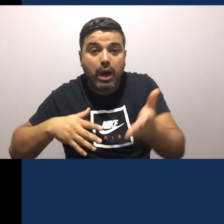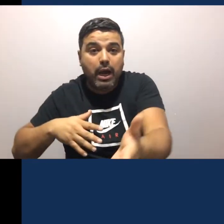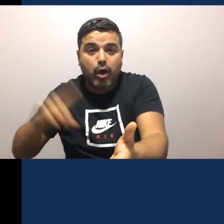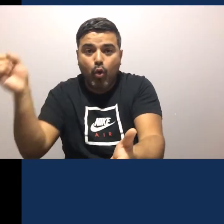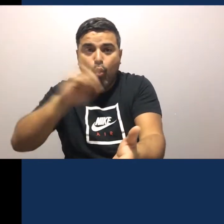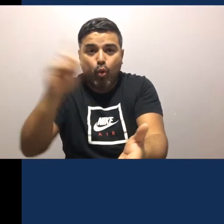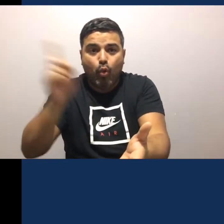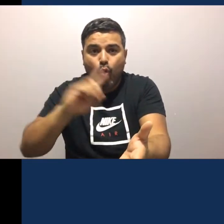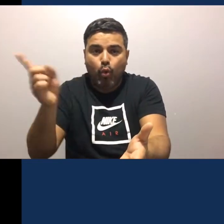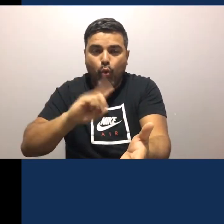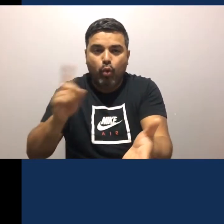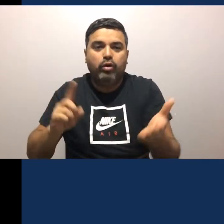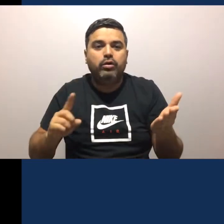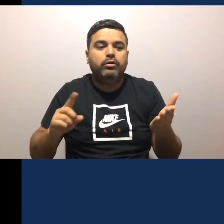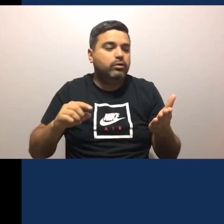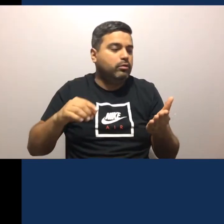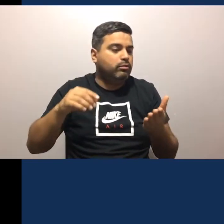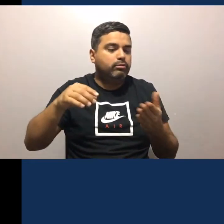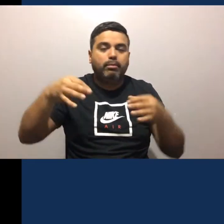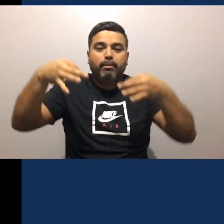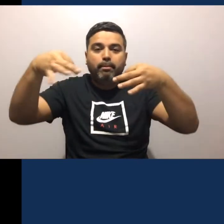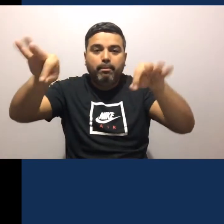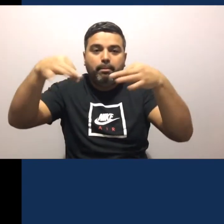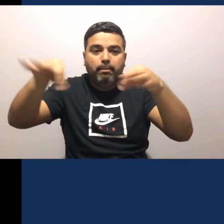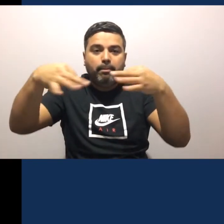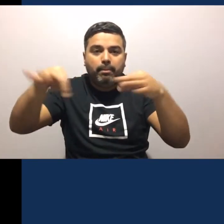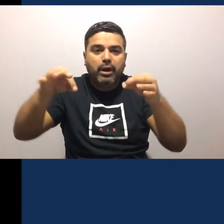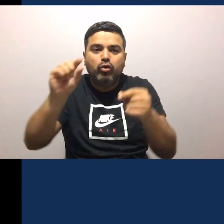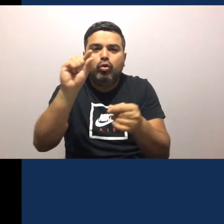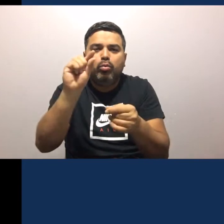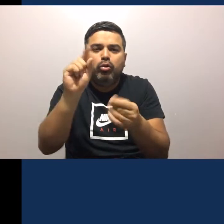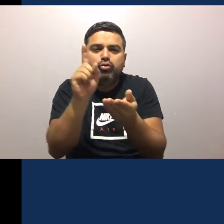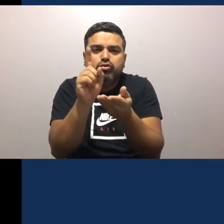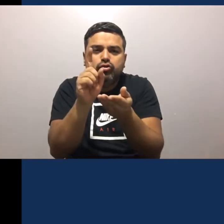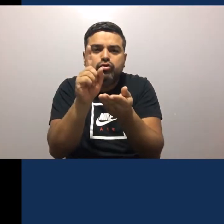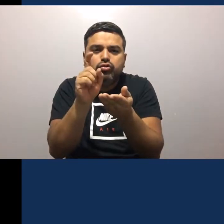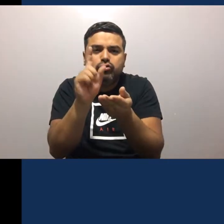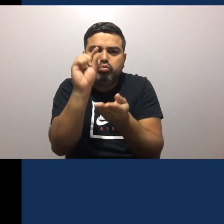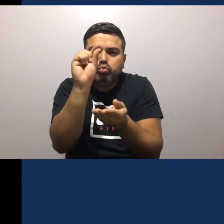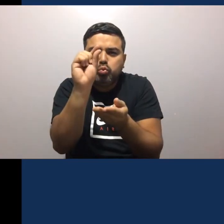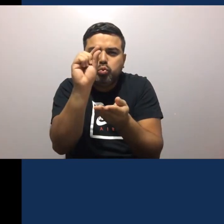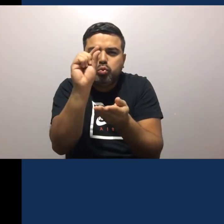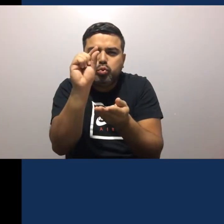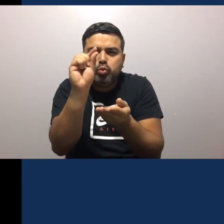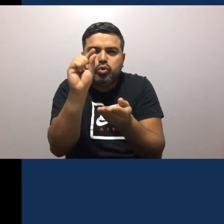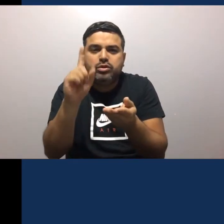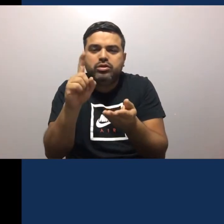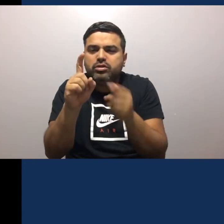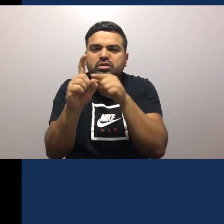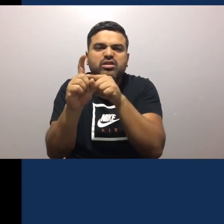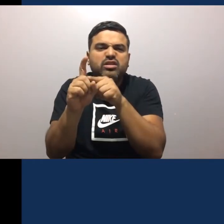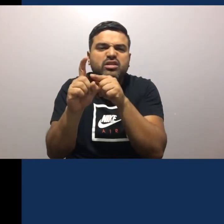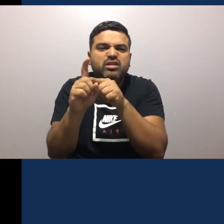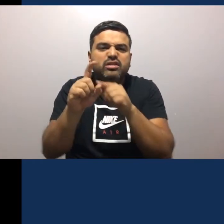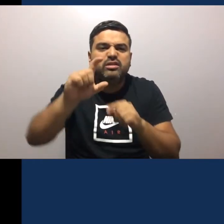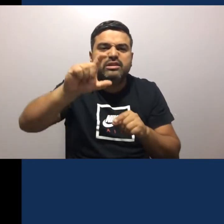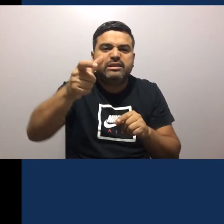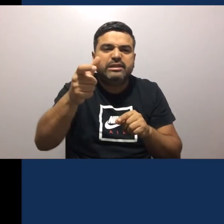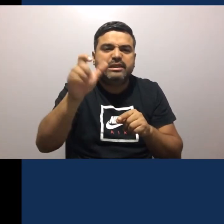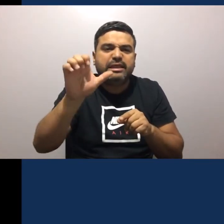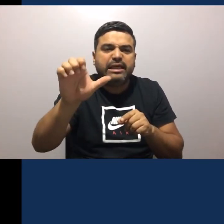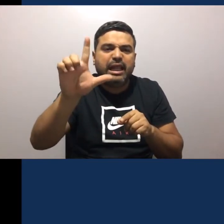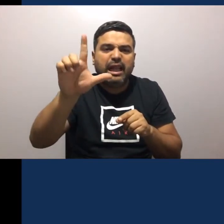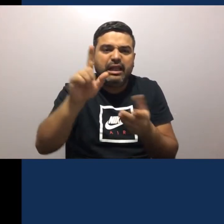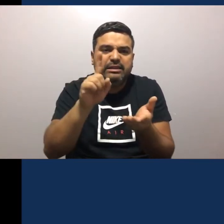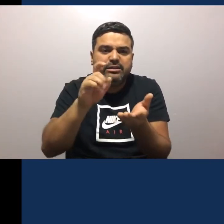Utiliza a lo mejor Una toalla de papel Con jabón gel Solo un poco No le pongas demasiado Porque el celular Se